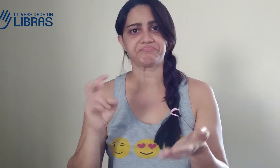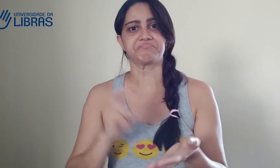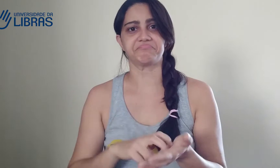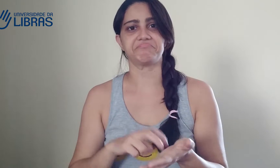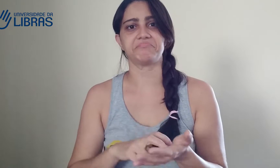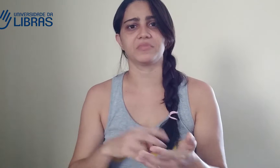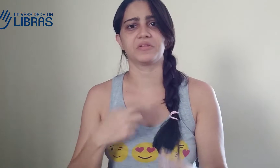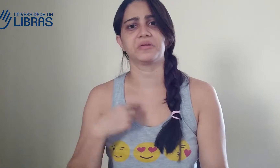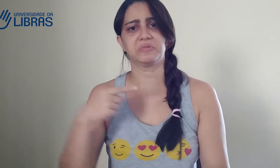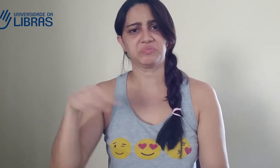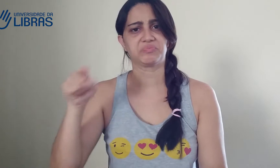5.